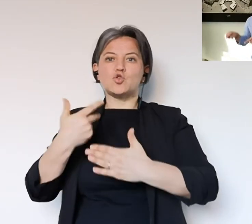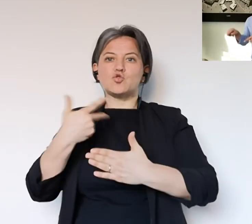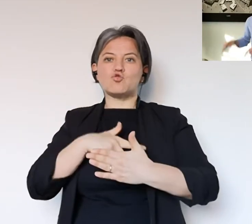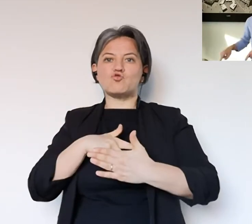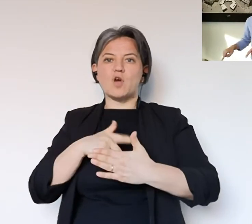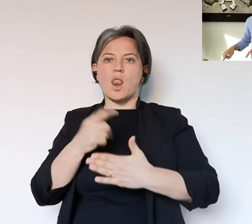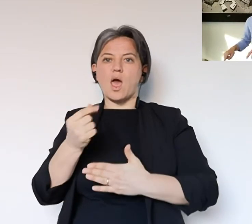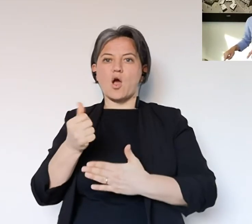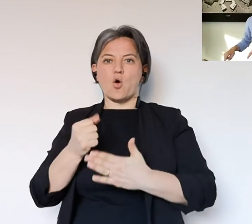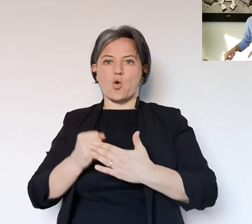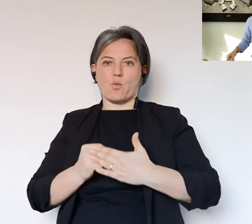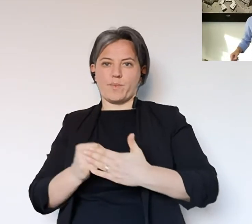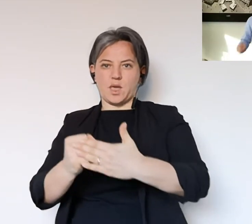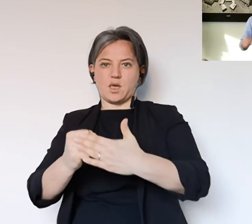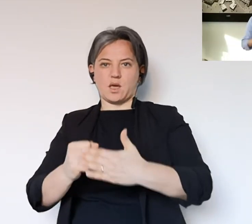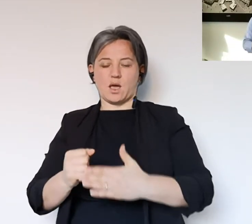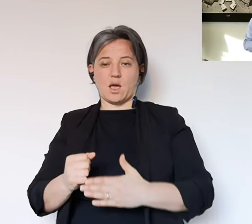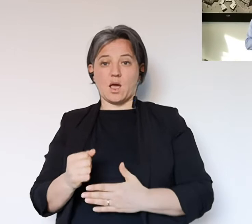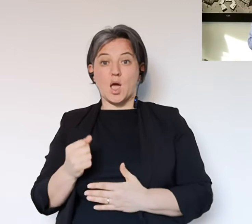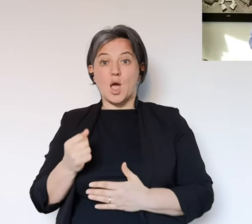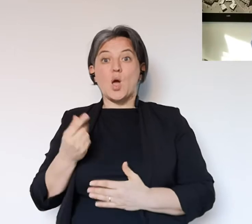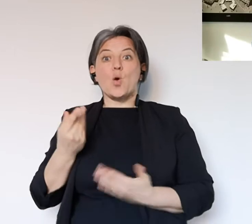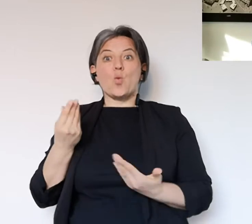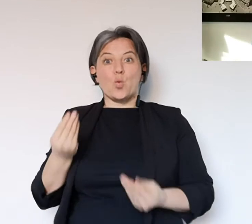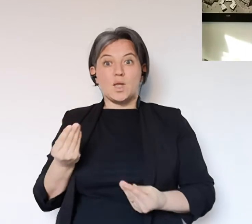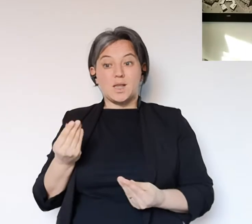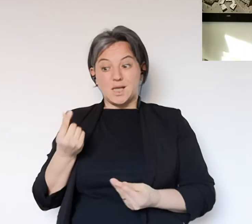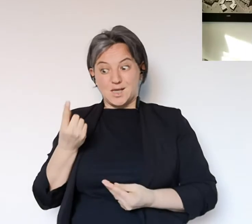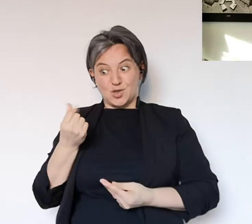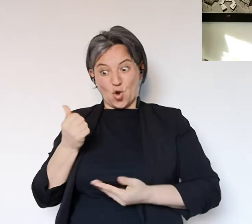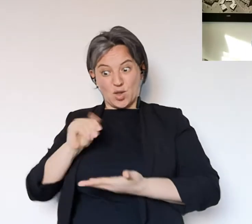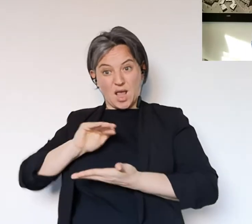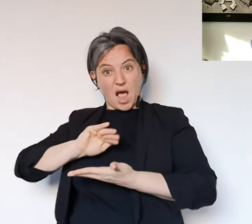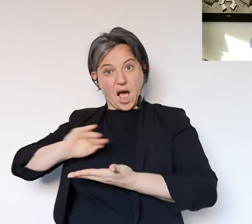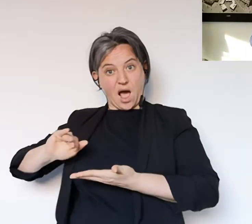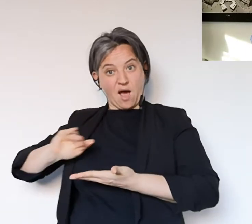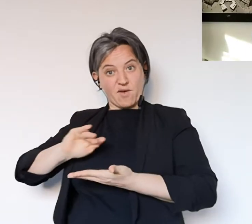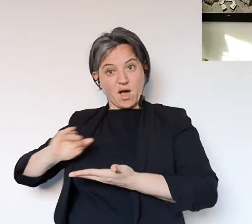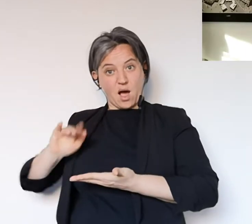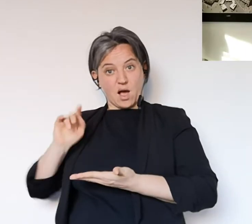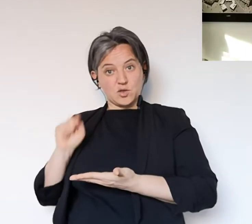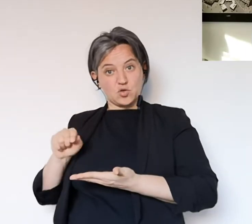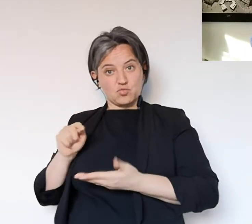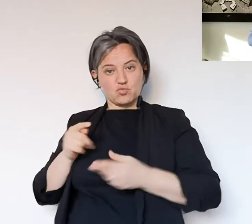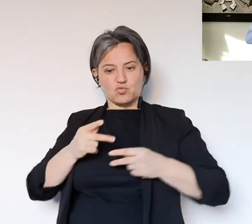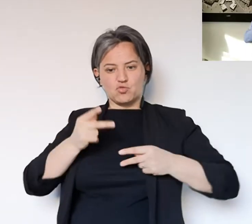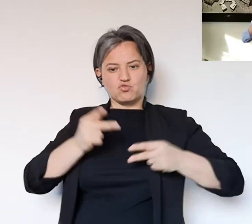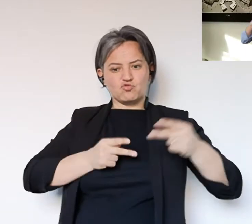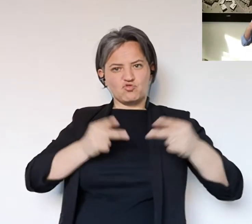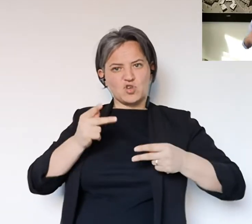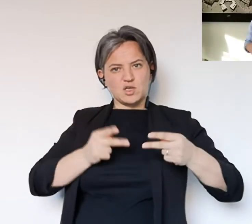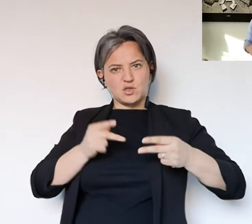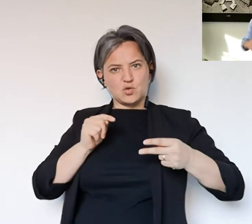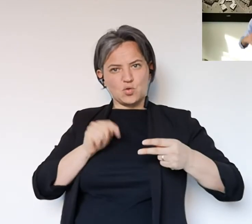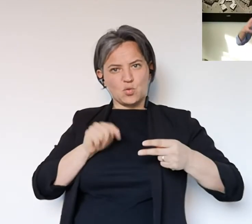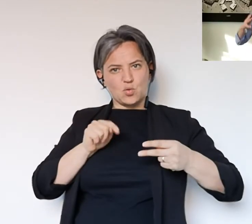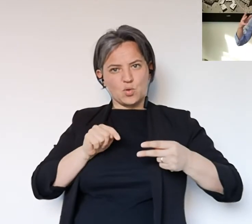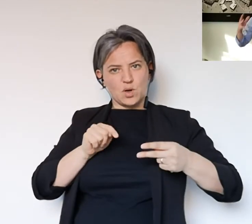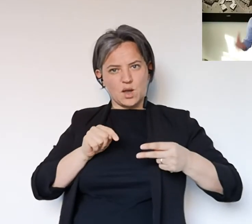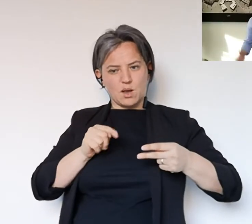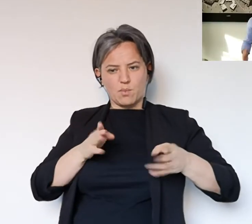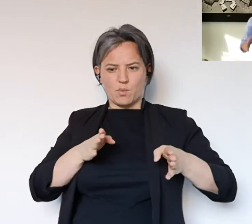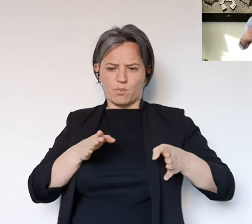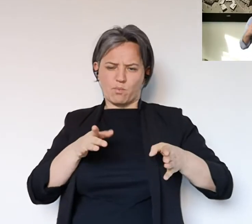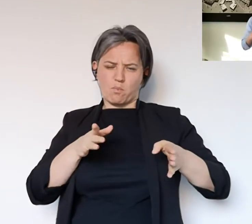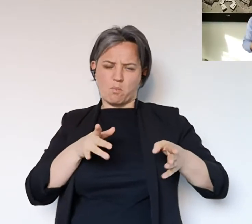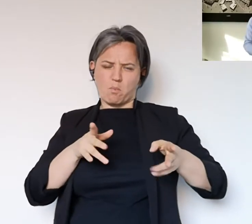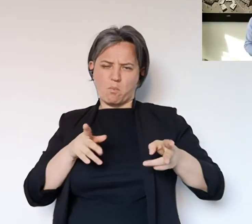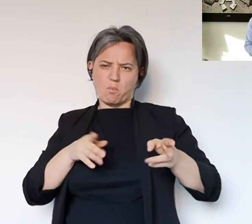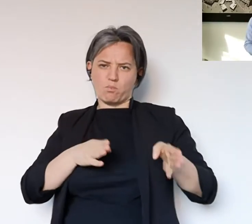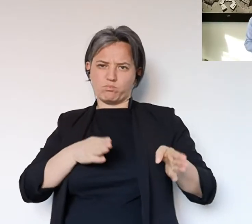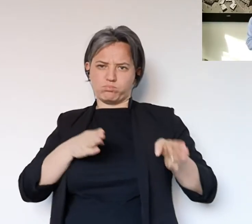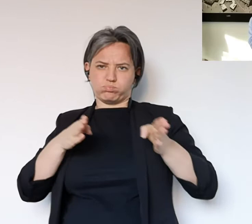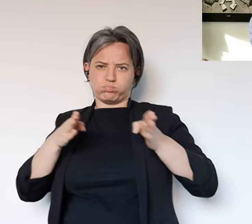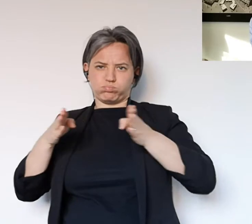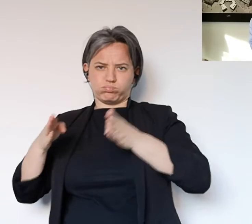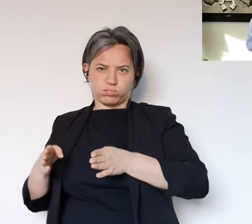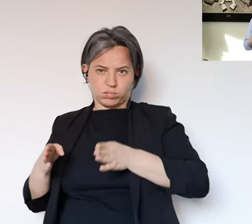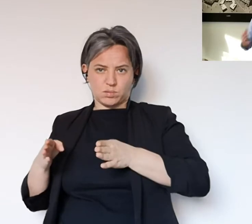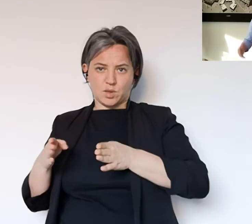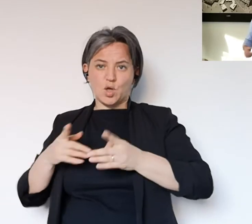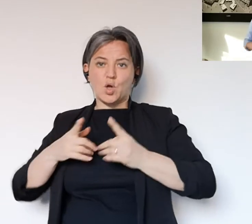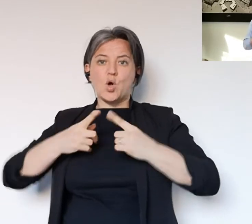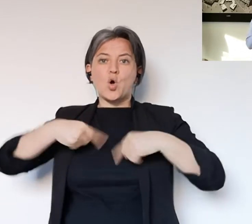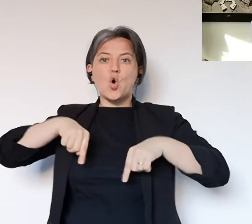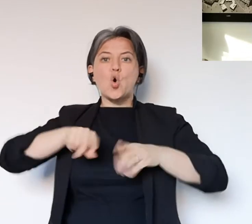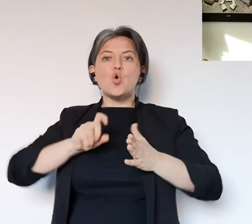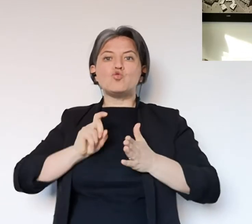sociale ed economico. Ecco, noi dobbiamo essere pronti, quindi con la parte di avanzo che si determinerà dalla